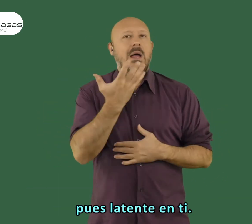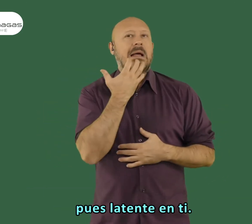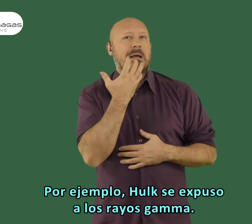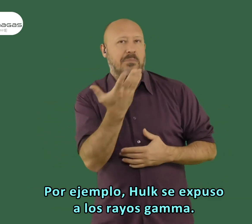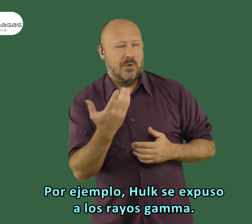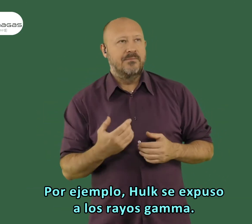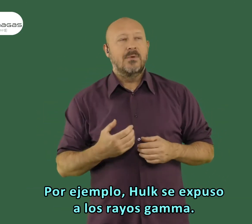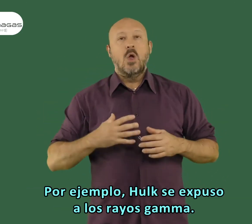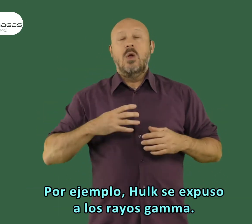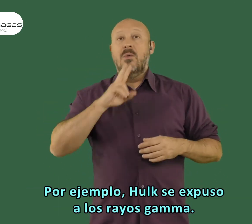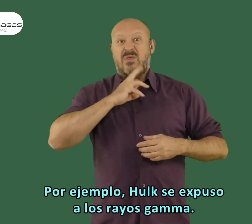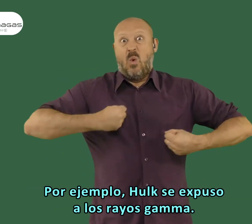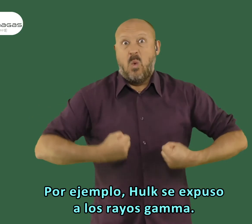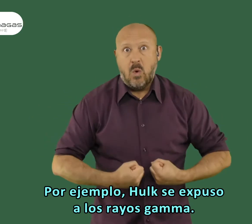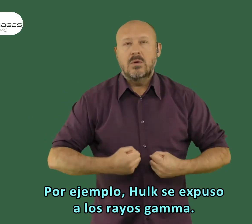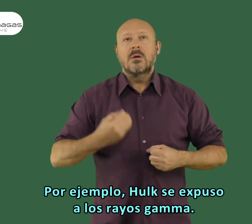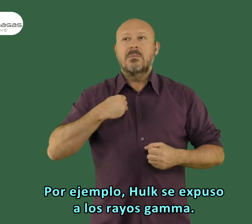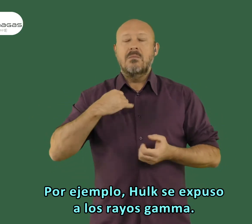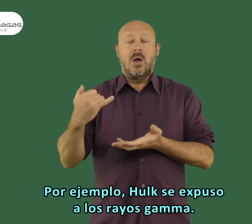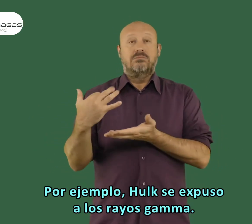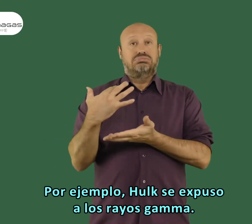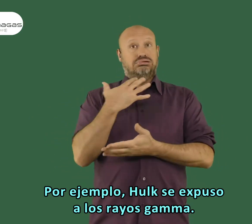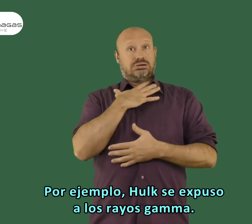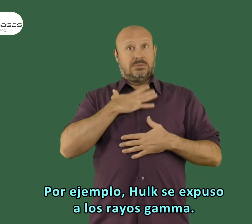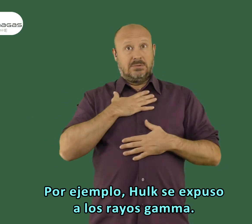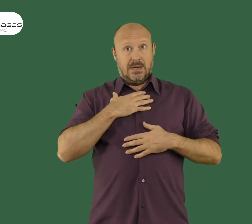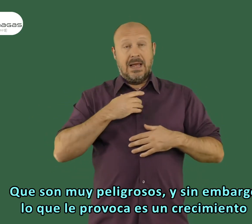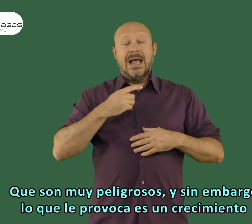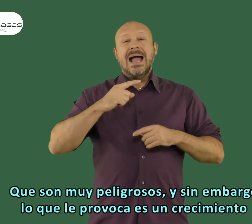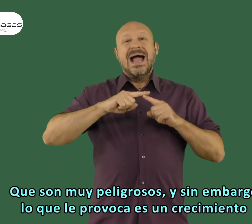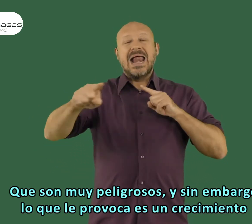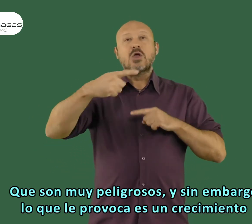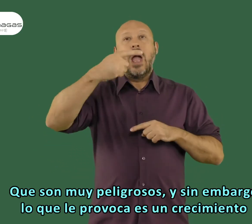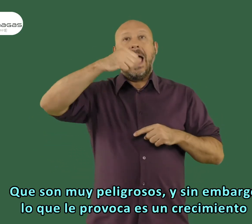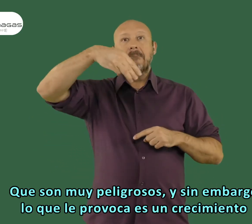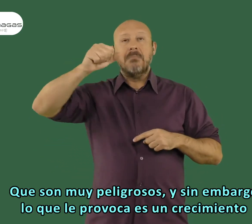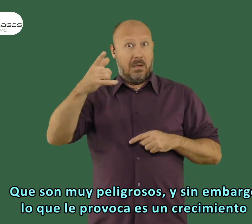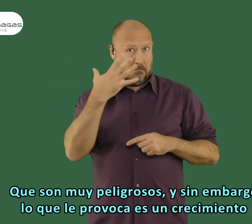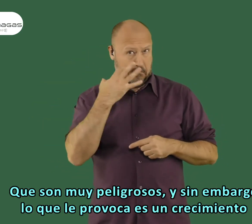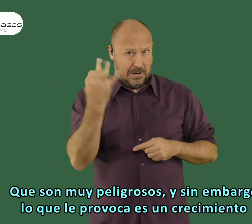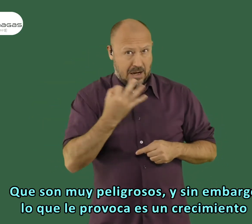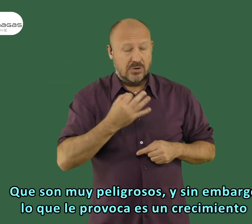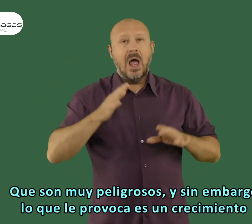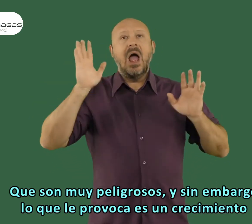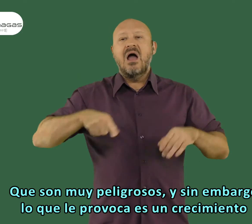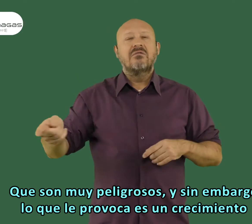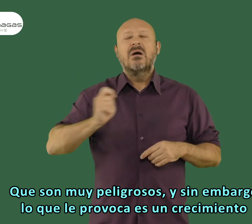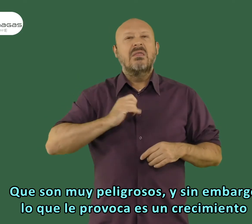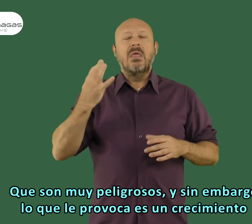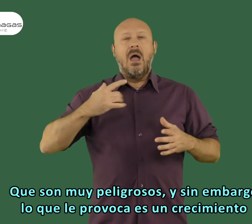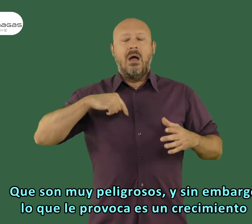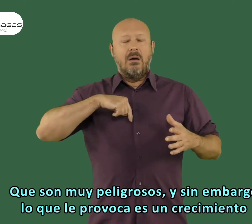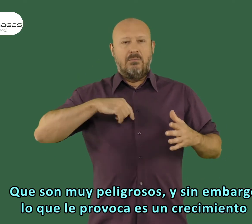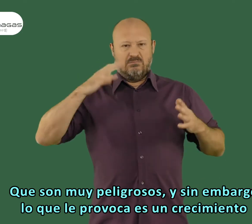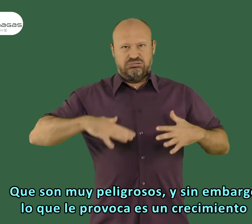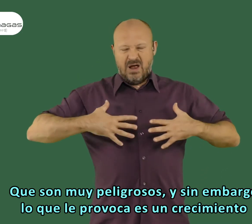latente en ti, ¿no? Por ejemplo, Hulk se expuso a los rayos gamma que son muy peligrosos y, sin embargo, lo que